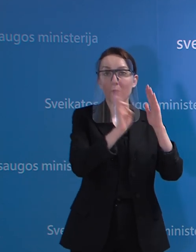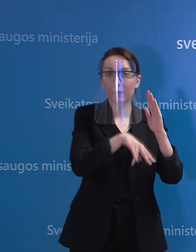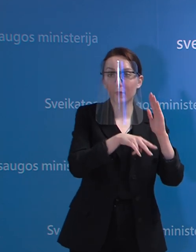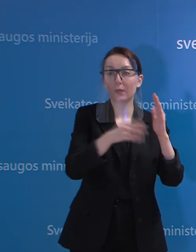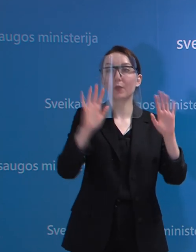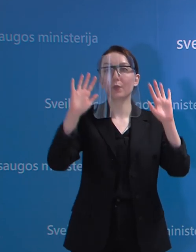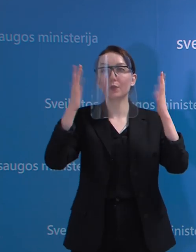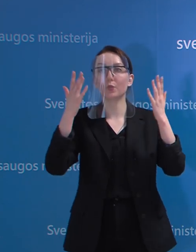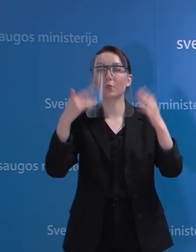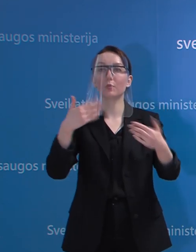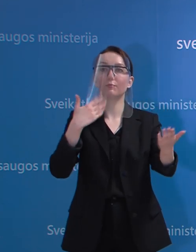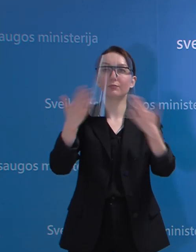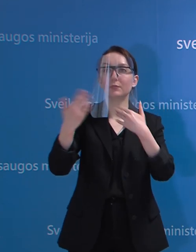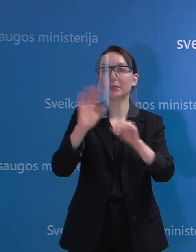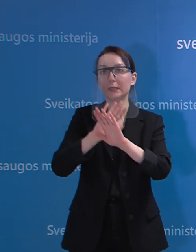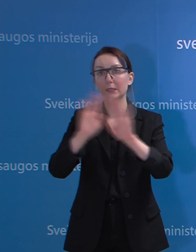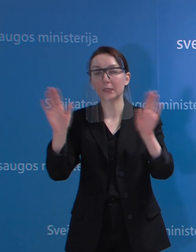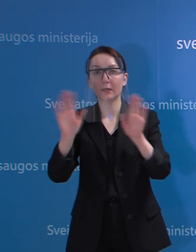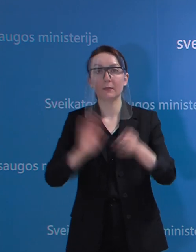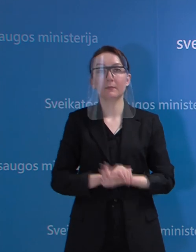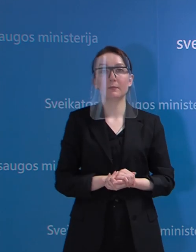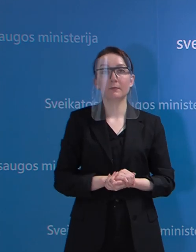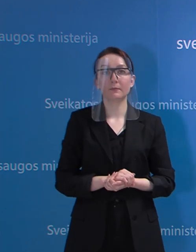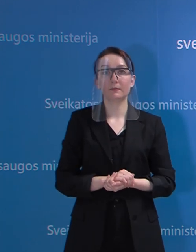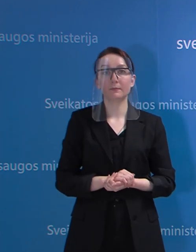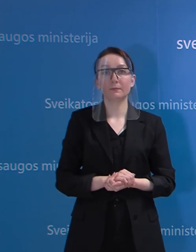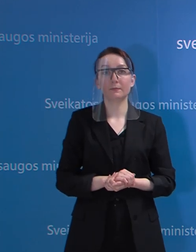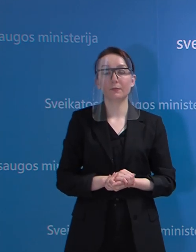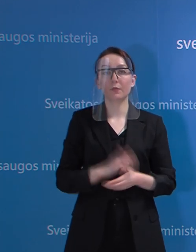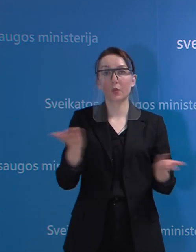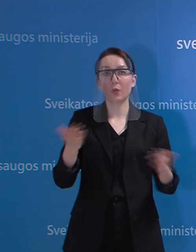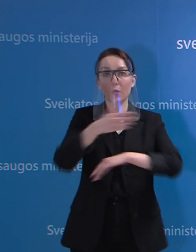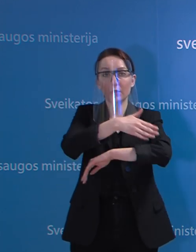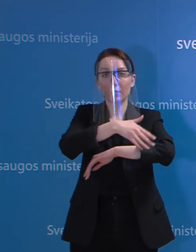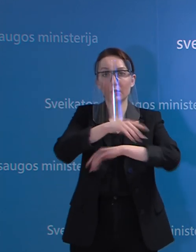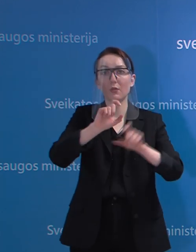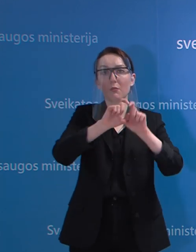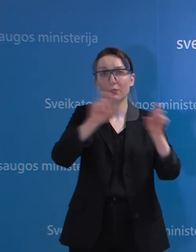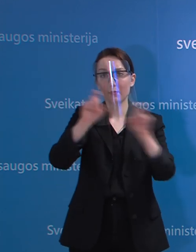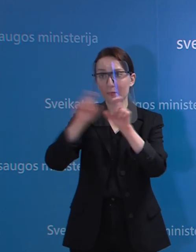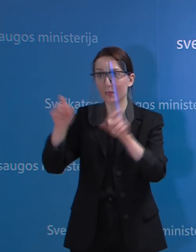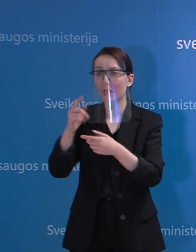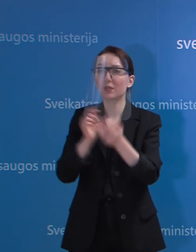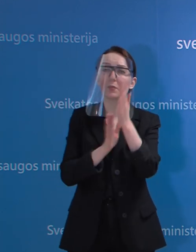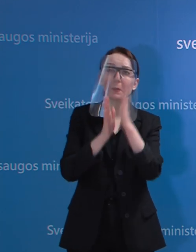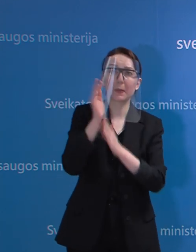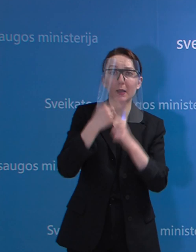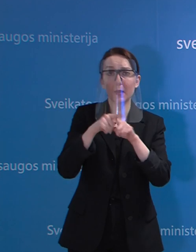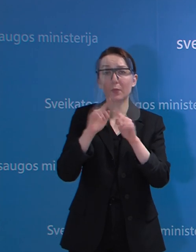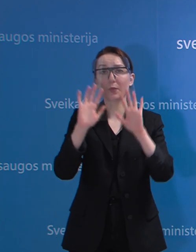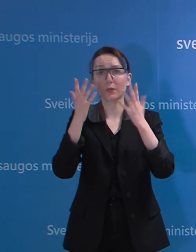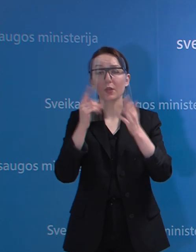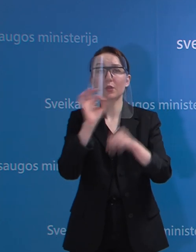teko bendrauti su užsikrėtusių asmenių. O įstaigos tas priemonės tikrai aktyviai naudoja, jeigu paaiškėja